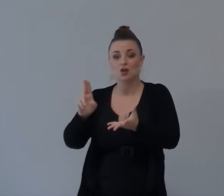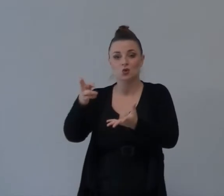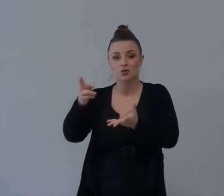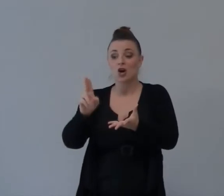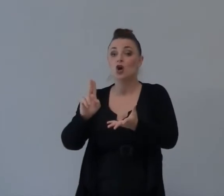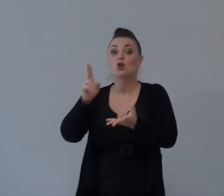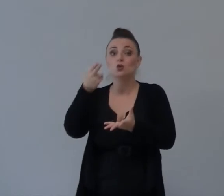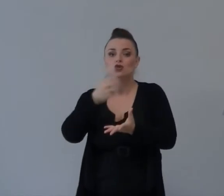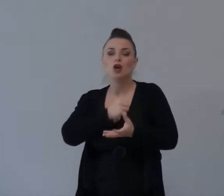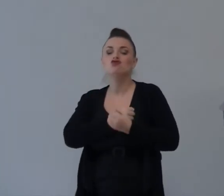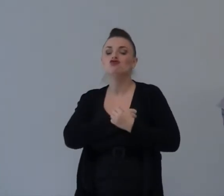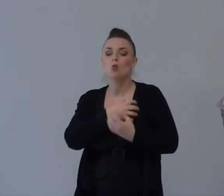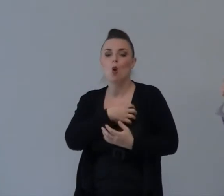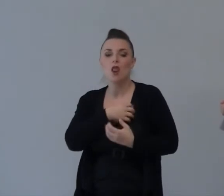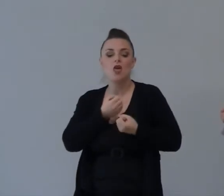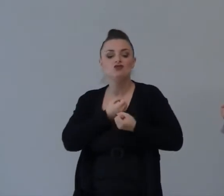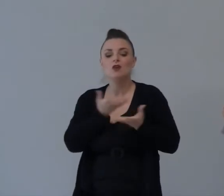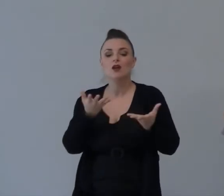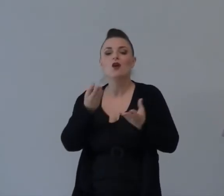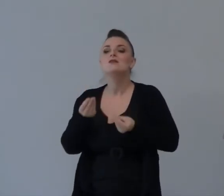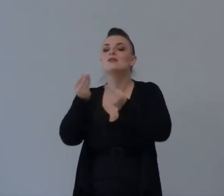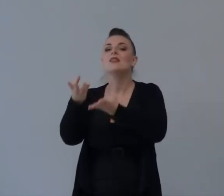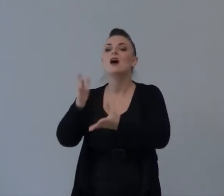Dava A Un'altra Povera Che era Naomi